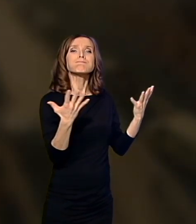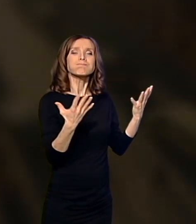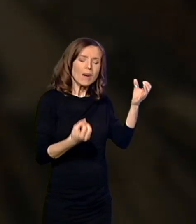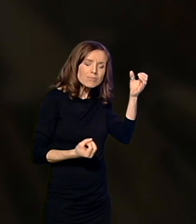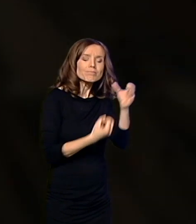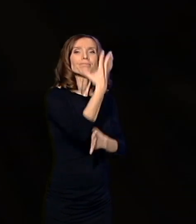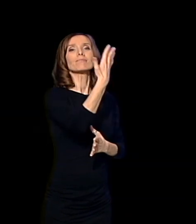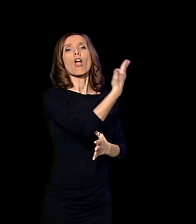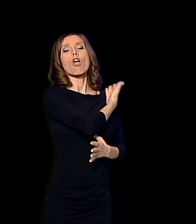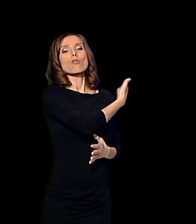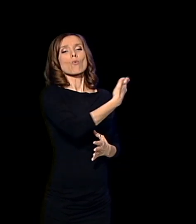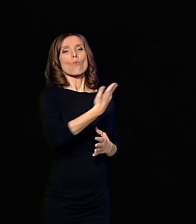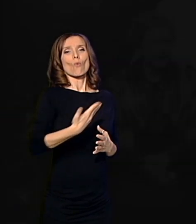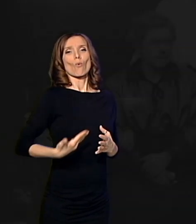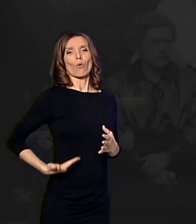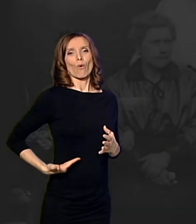Jugoslaviju!